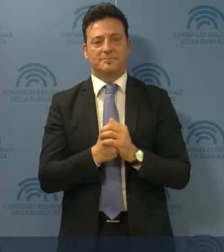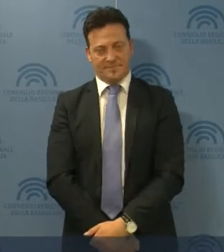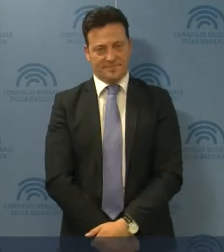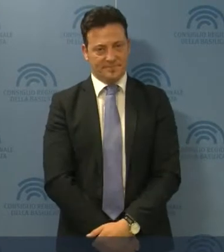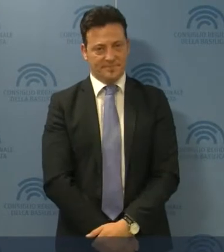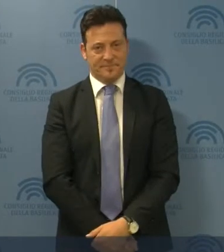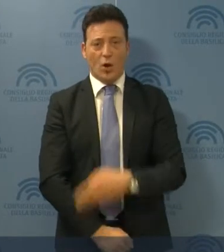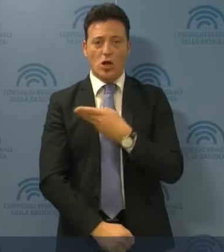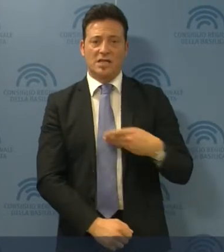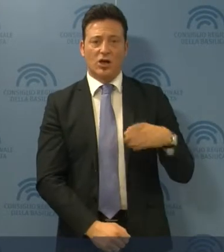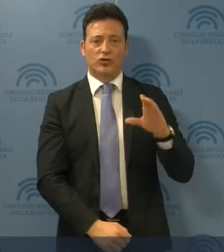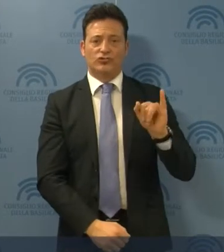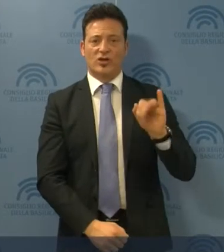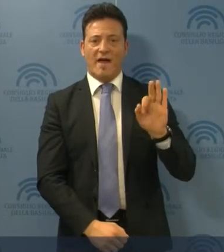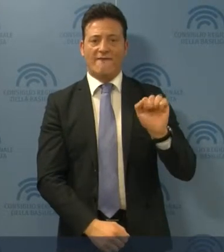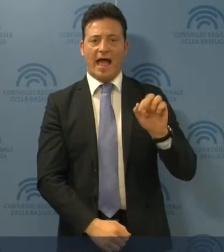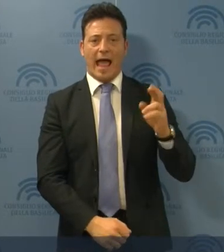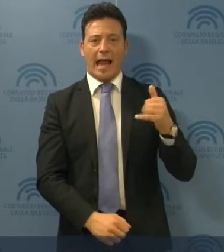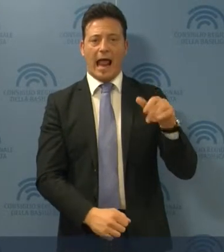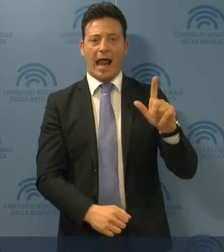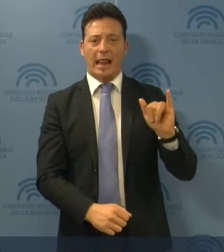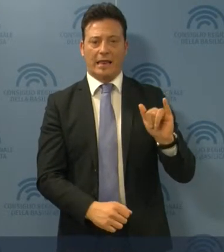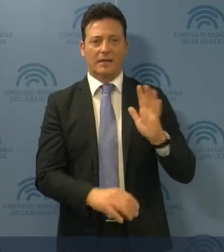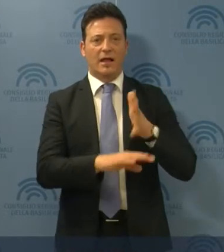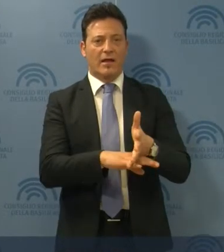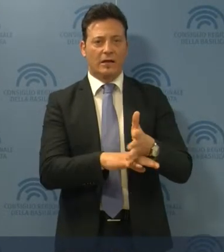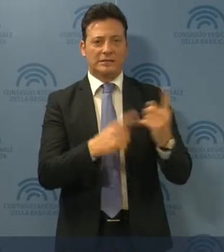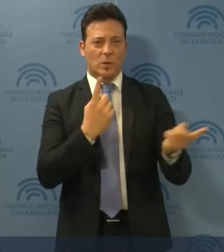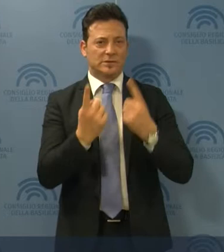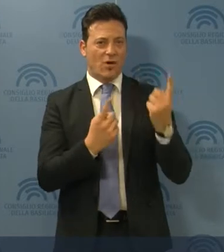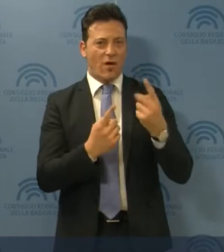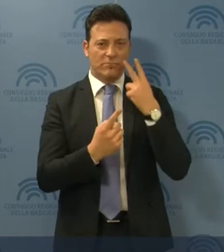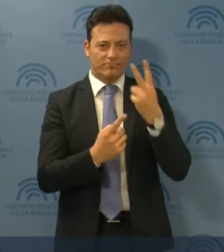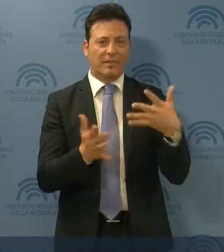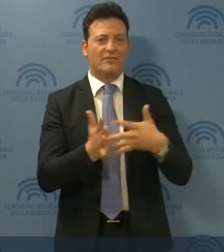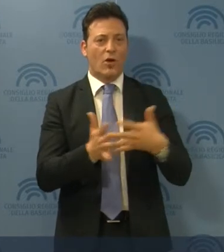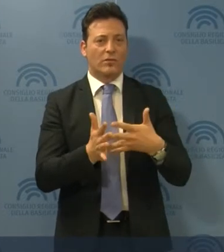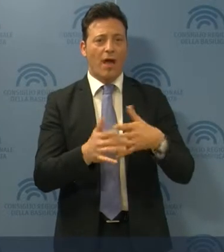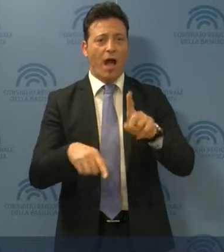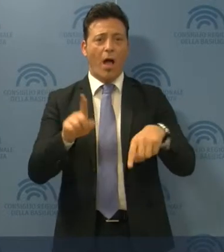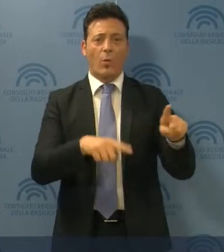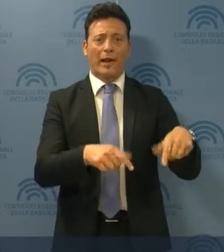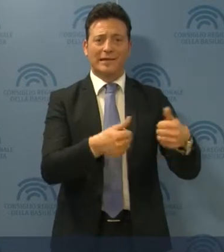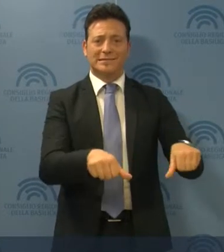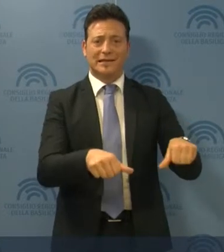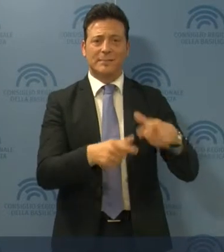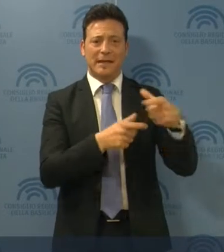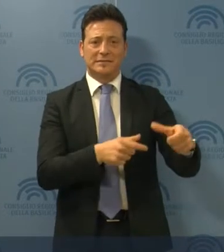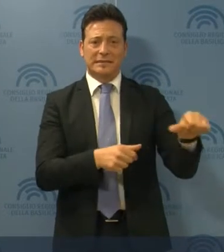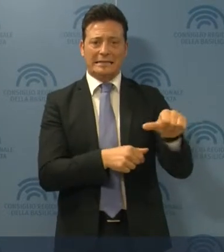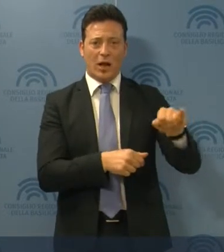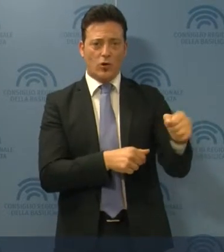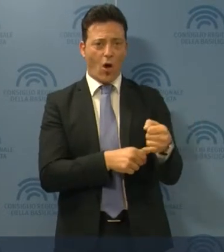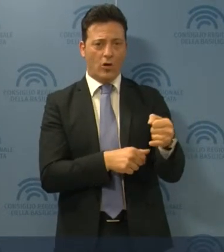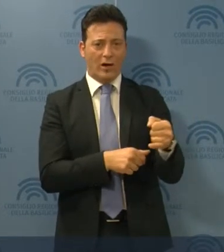Il Consigliere Cifarelli interviene in merito alle difficoltà manifestate da alcuni residenti a Scanzano Ionico di